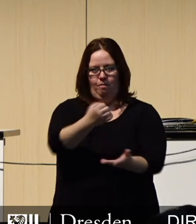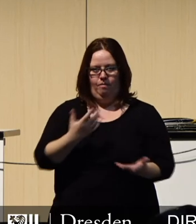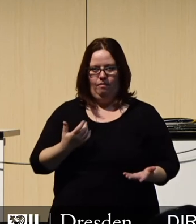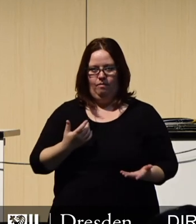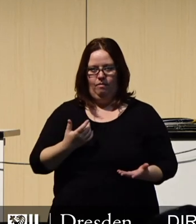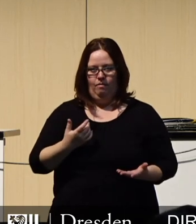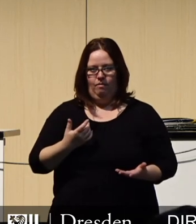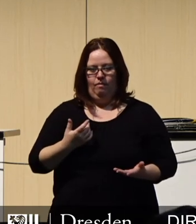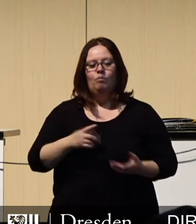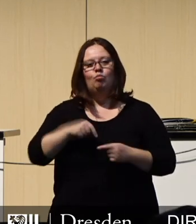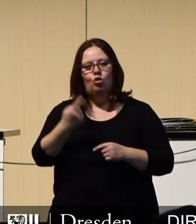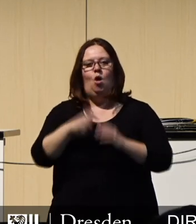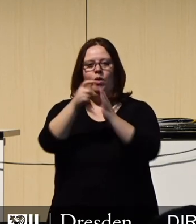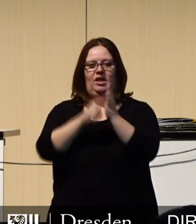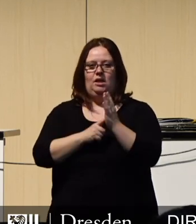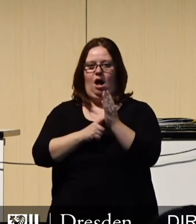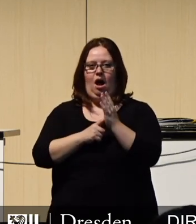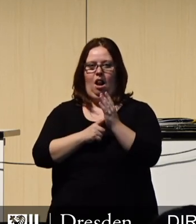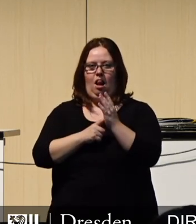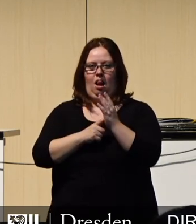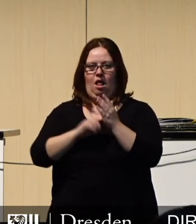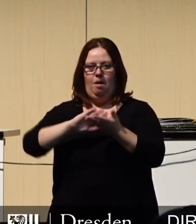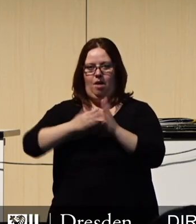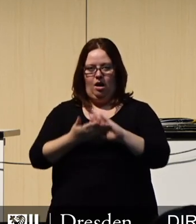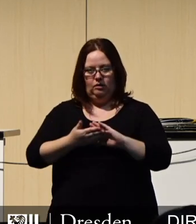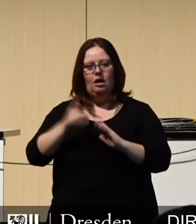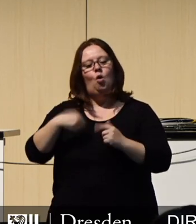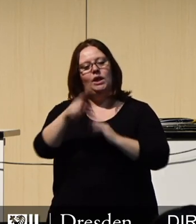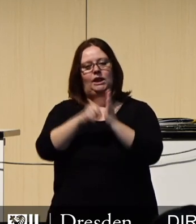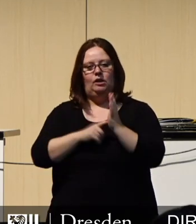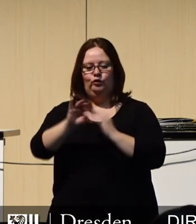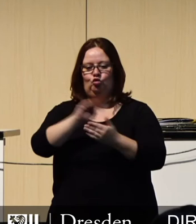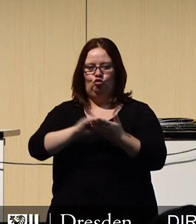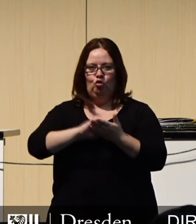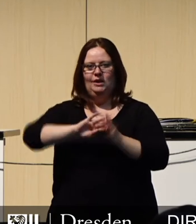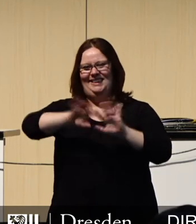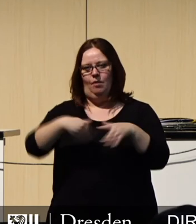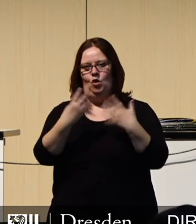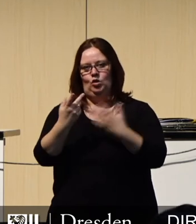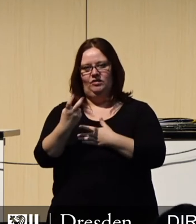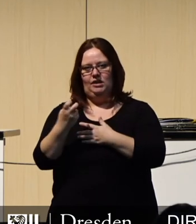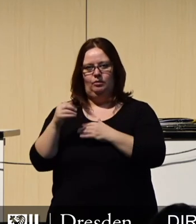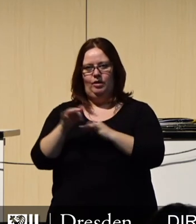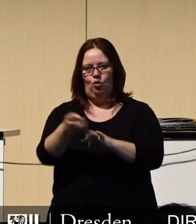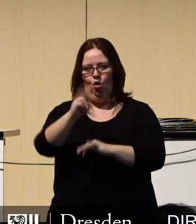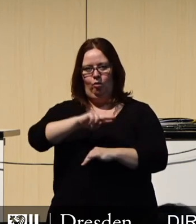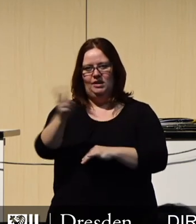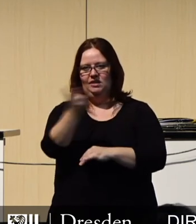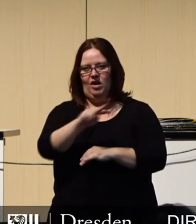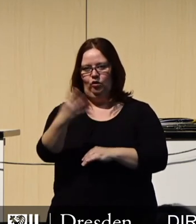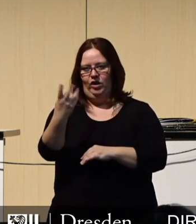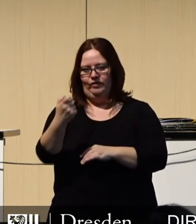Im Rahmen des Digitalpaktes für Schulen können wir die Digitalisierung mit 29 Millionen Euro bis 2024